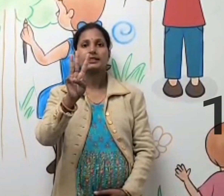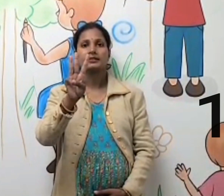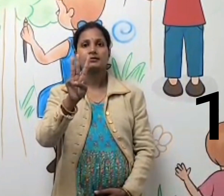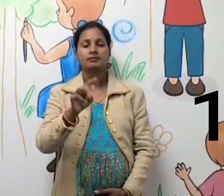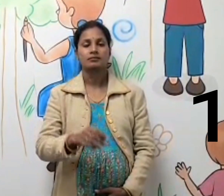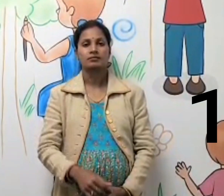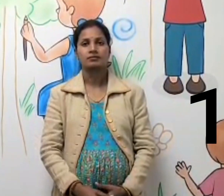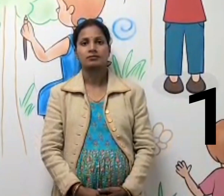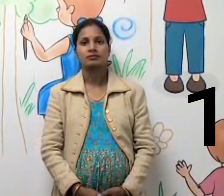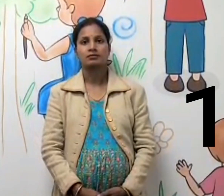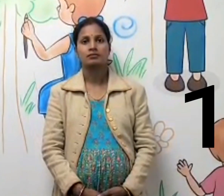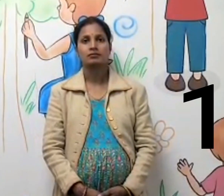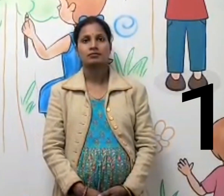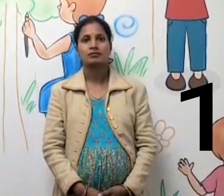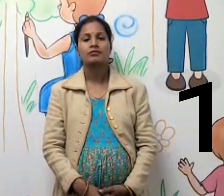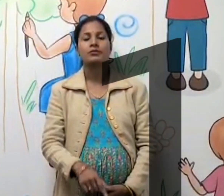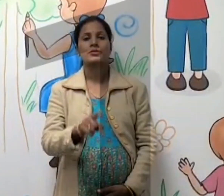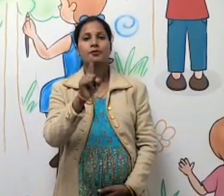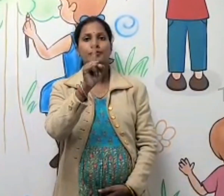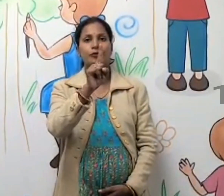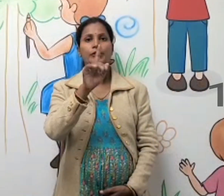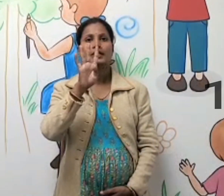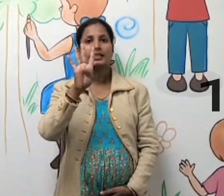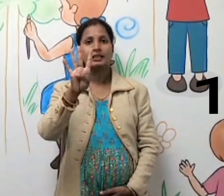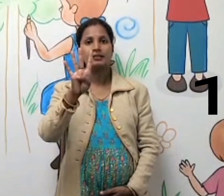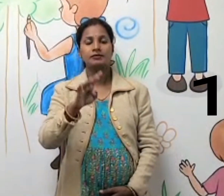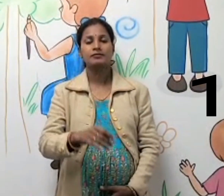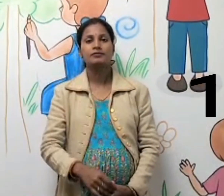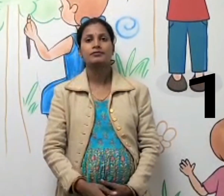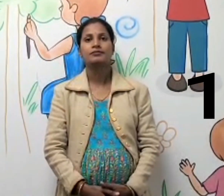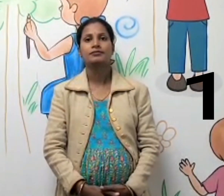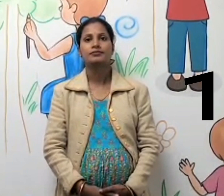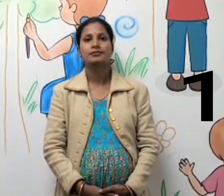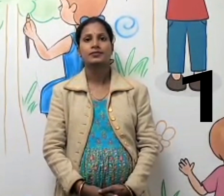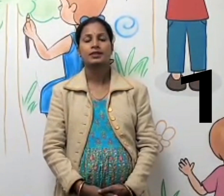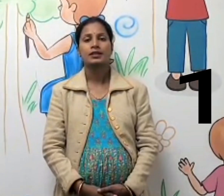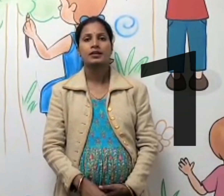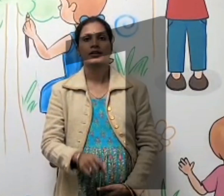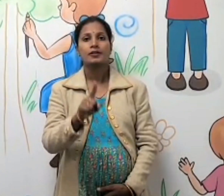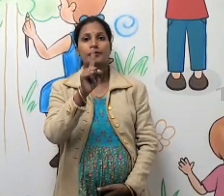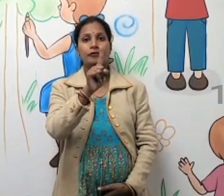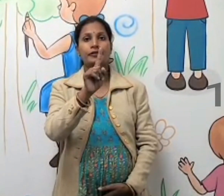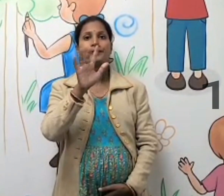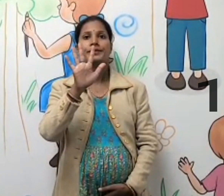14 15